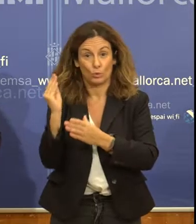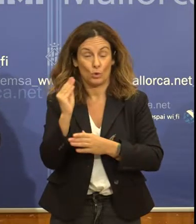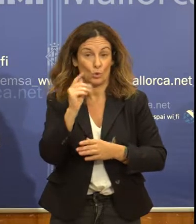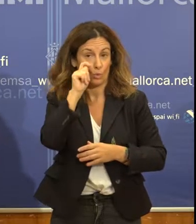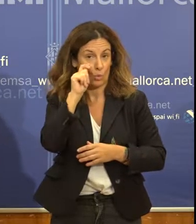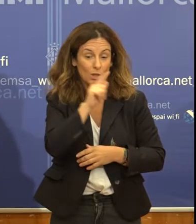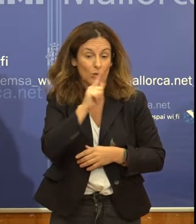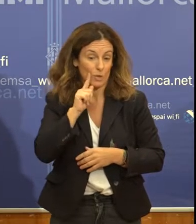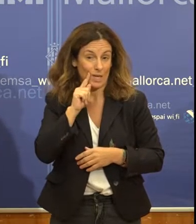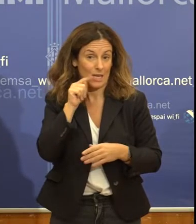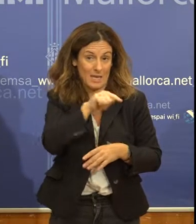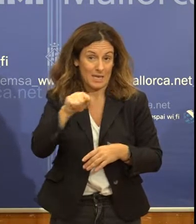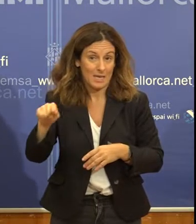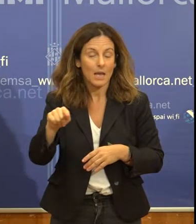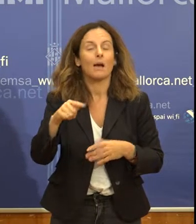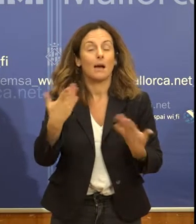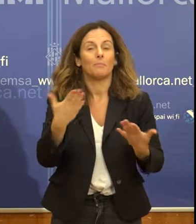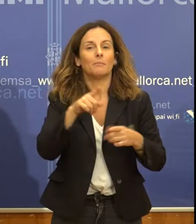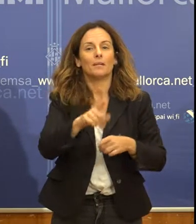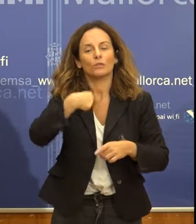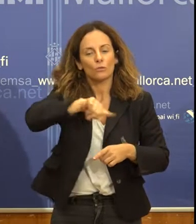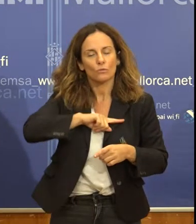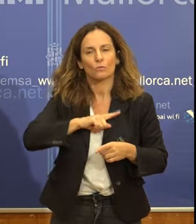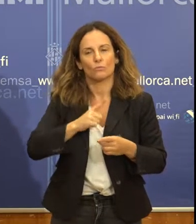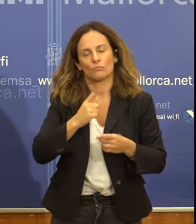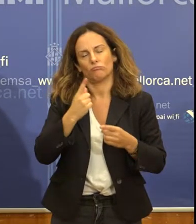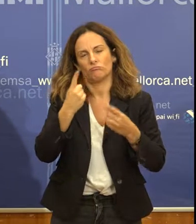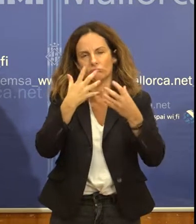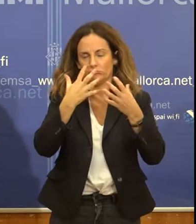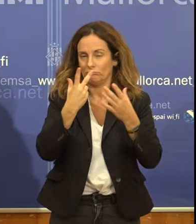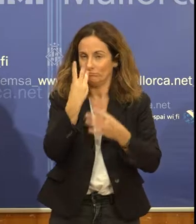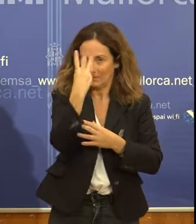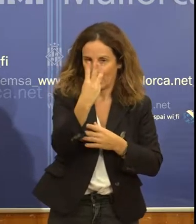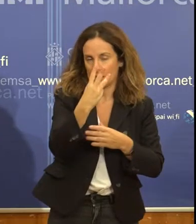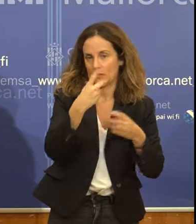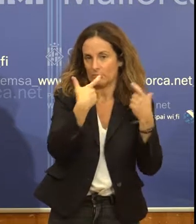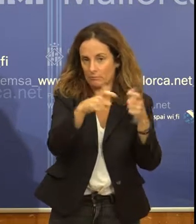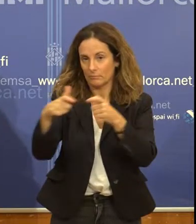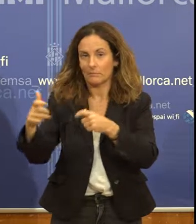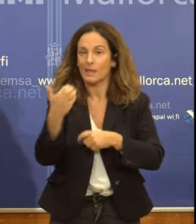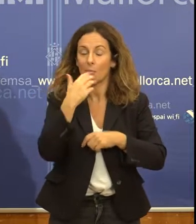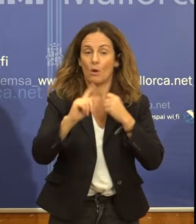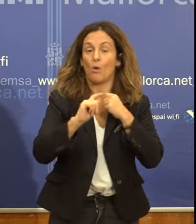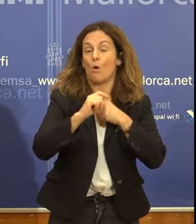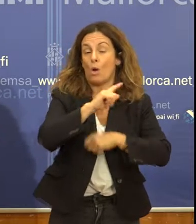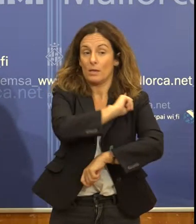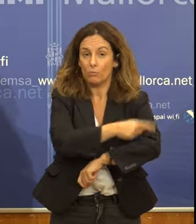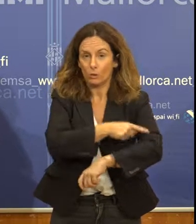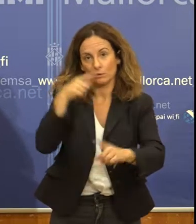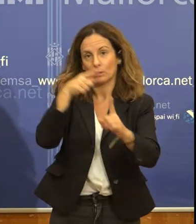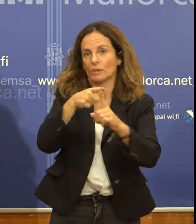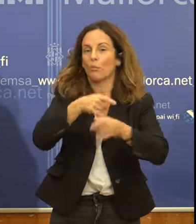hem estructurat la nostra feina en tres principals segments. esports, com per exemple van fer potenciant el cicloturisme,